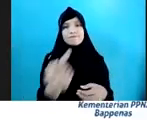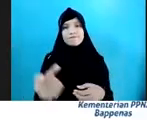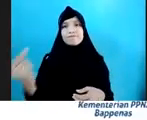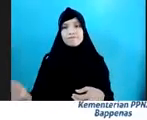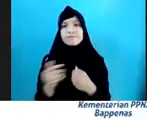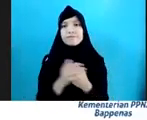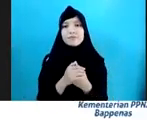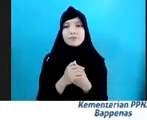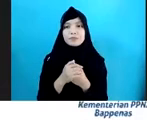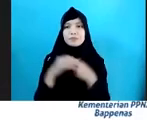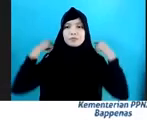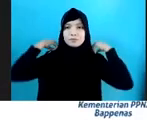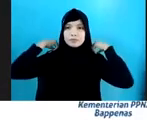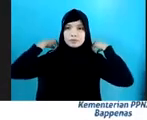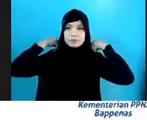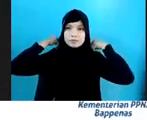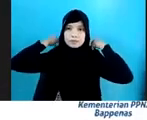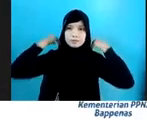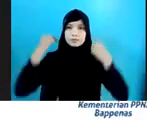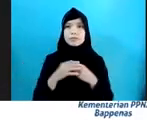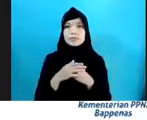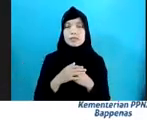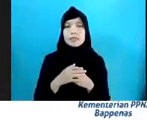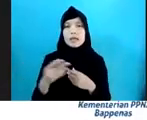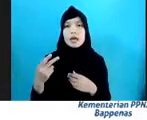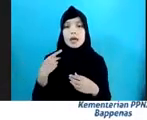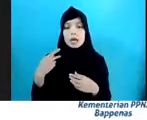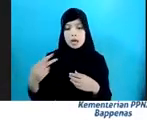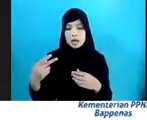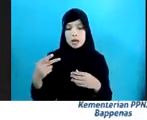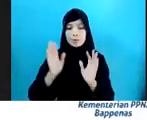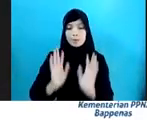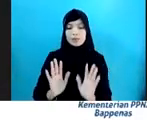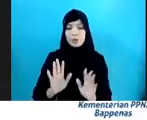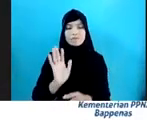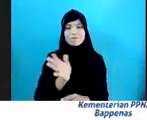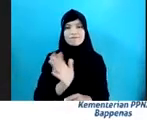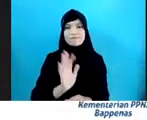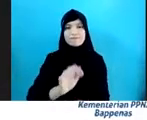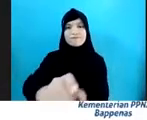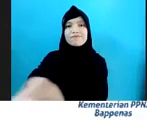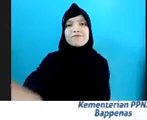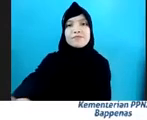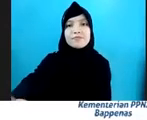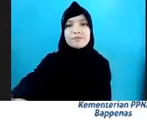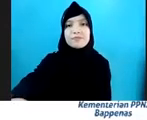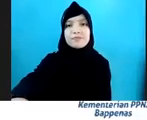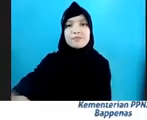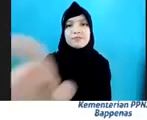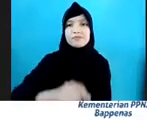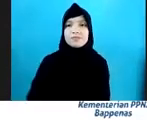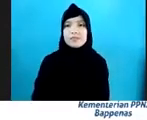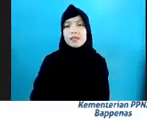kami Yang kalau saya bilang ini kolonial Tetapi juga generasi milenial